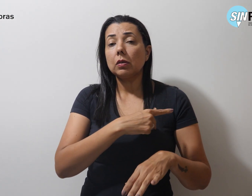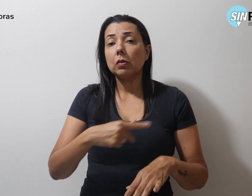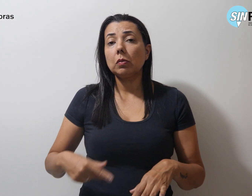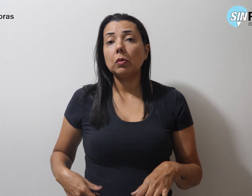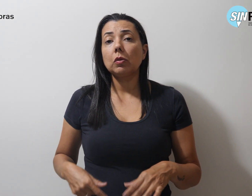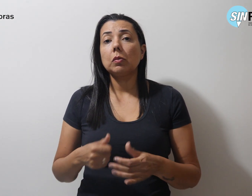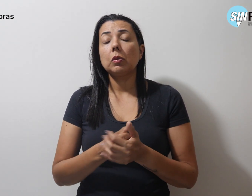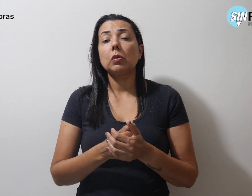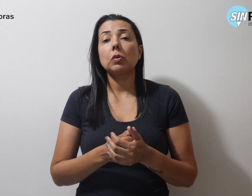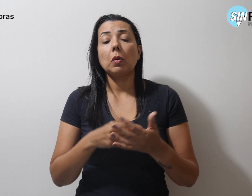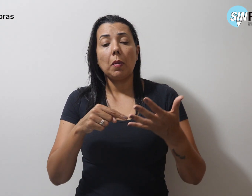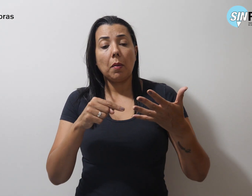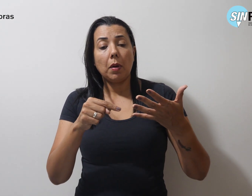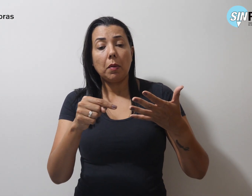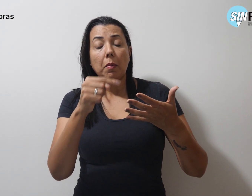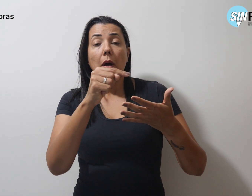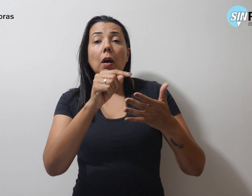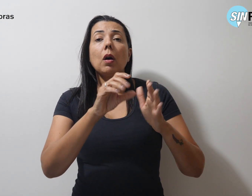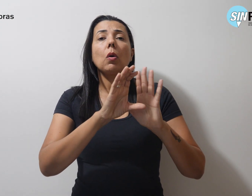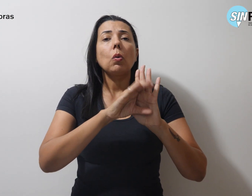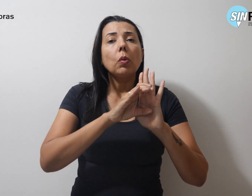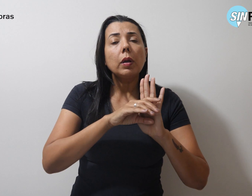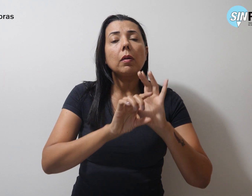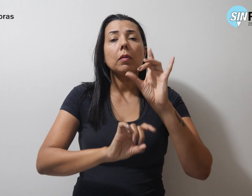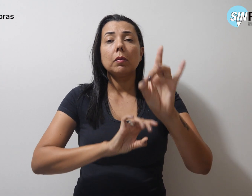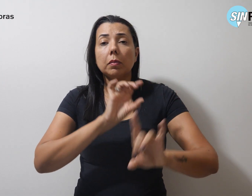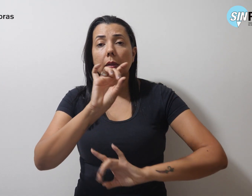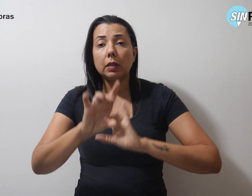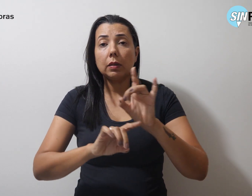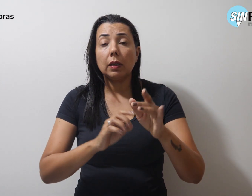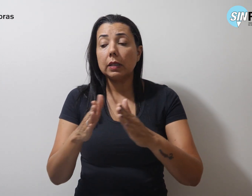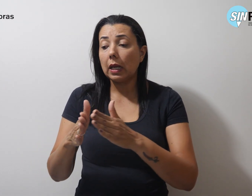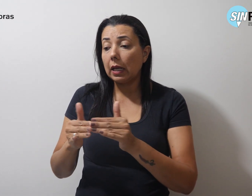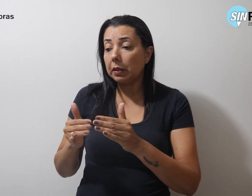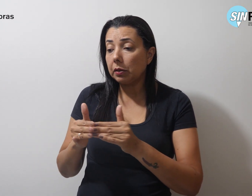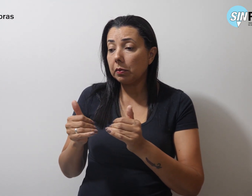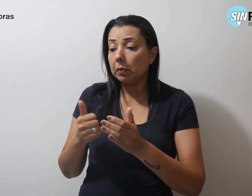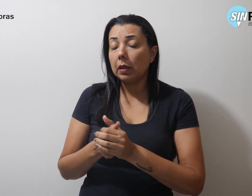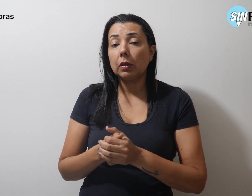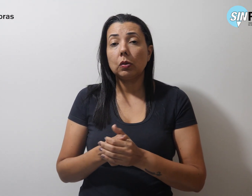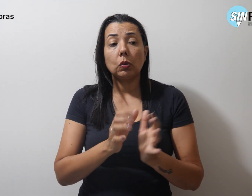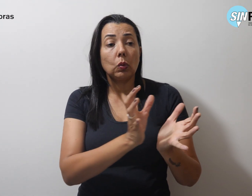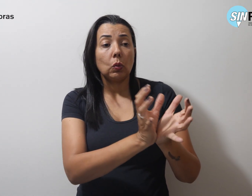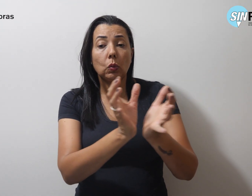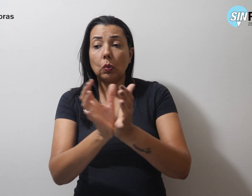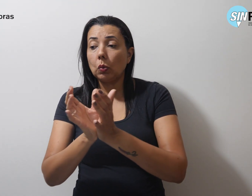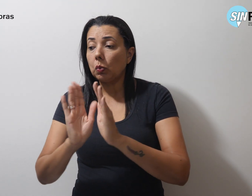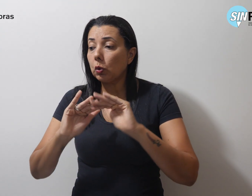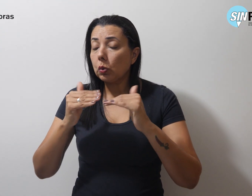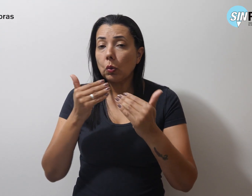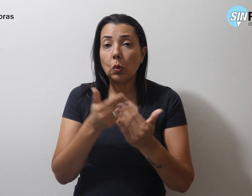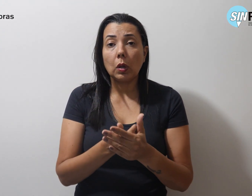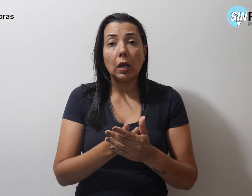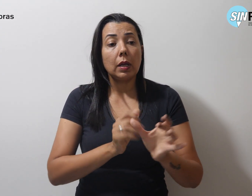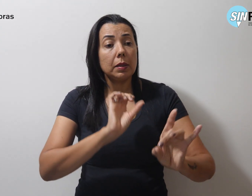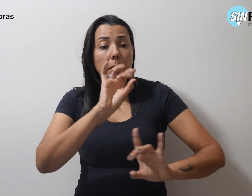componentes curriculares especiais, atendimentos, unidades escolares especializadas,